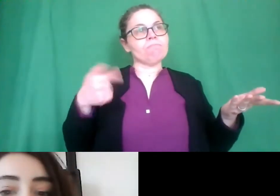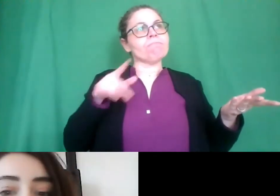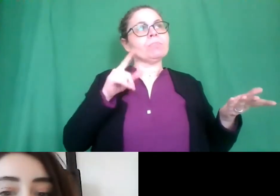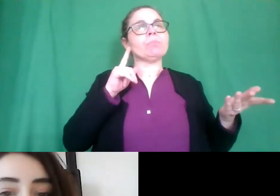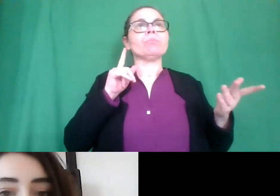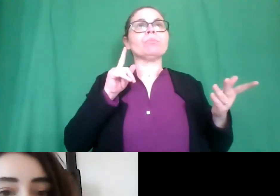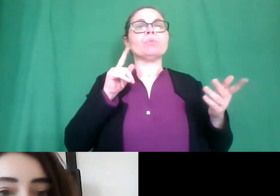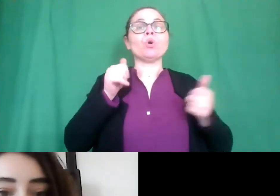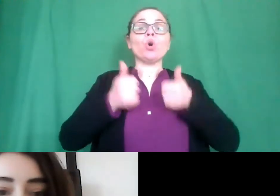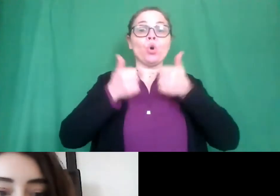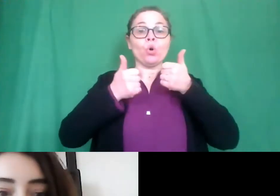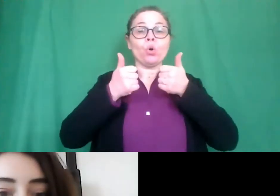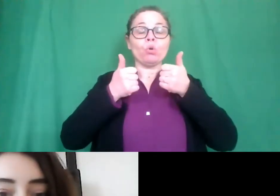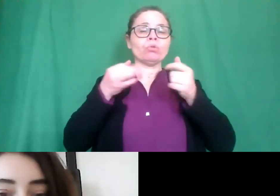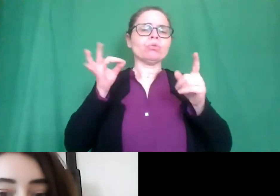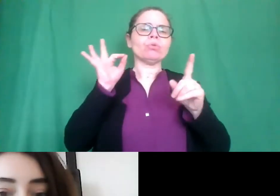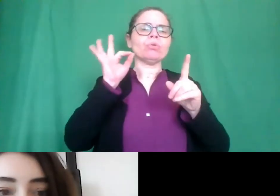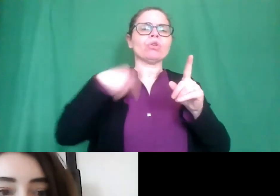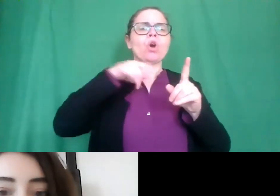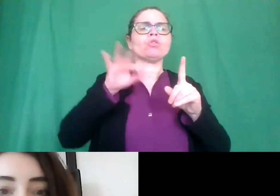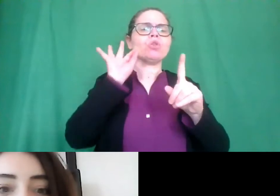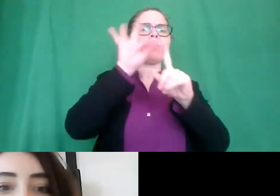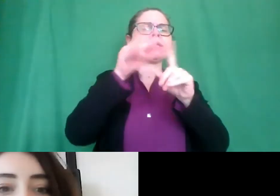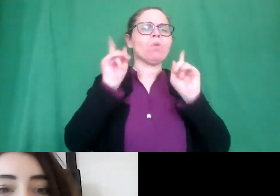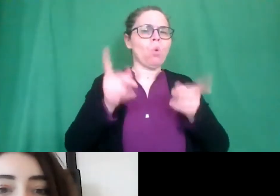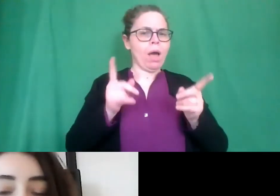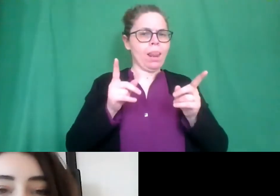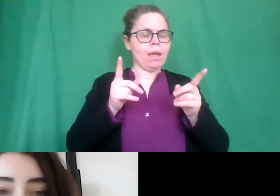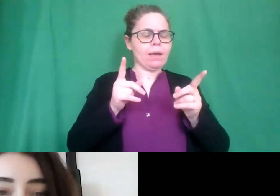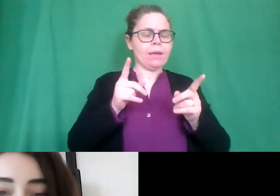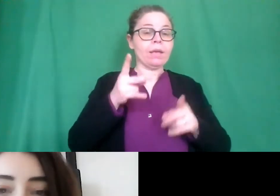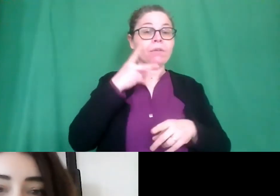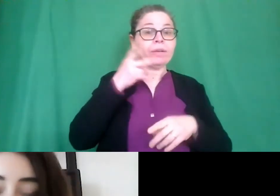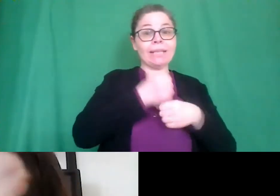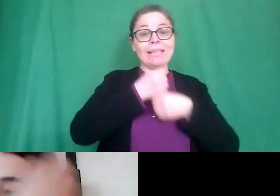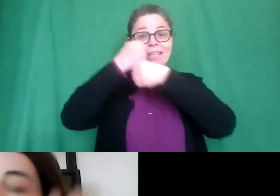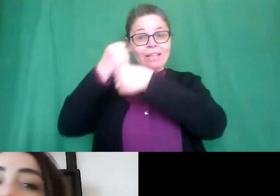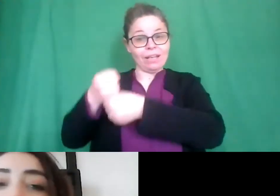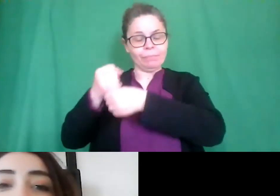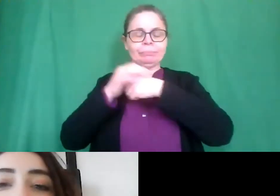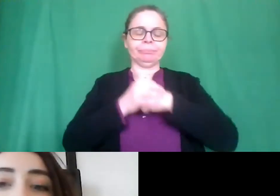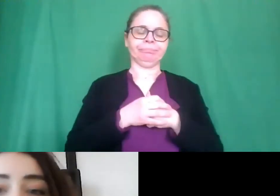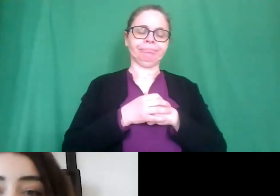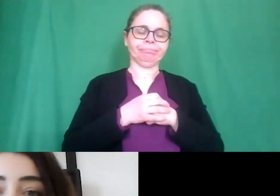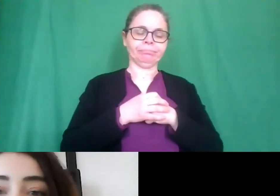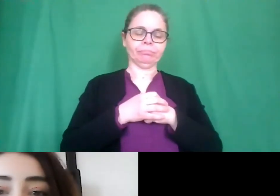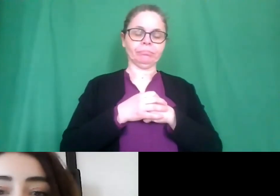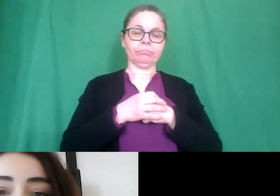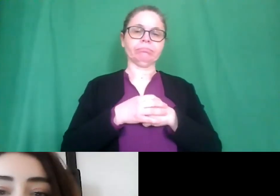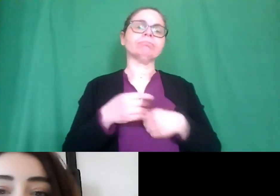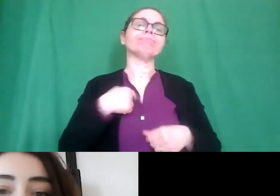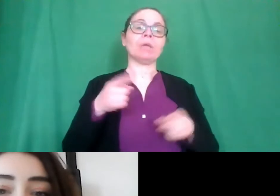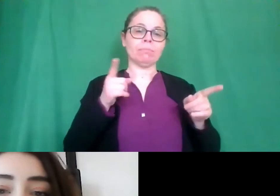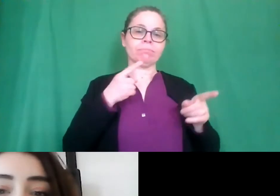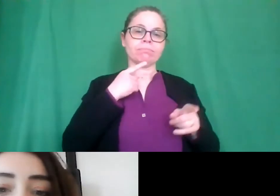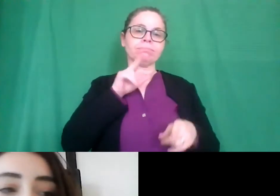era l'obiettivo del nostro concorso concludiamoci Federica a te la parola Grazie Arianna io sarò molto